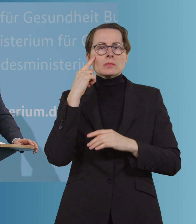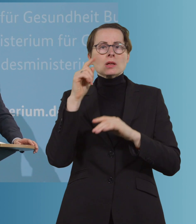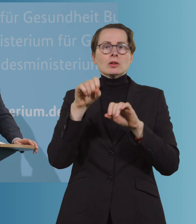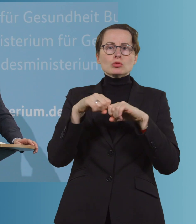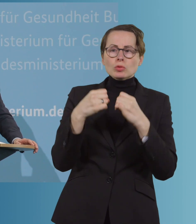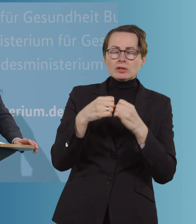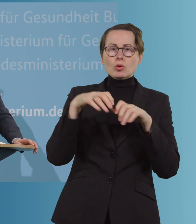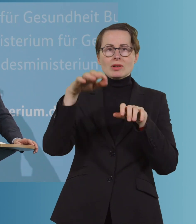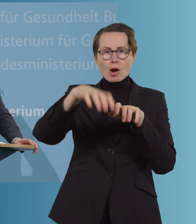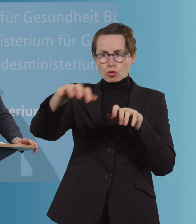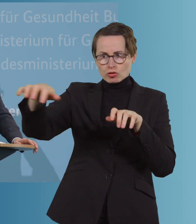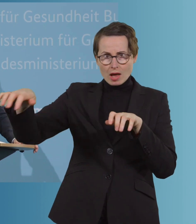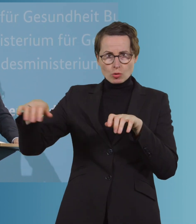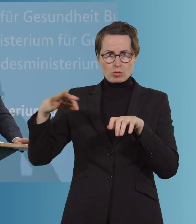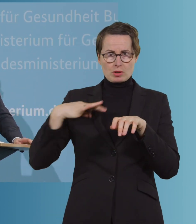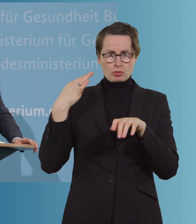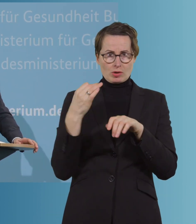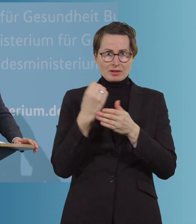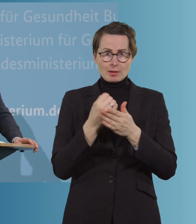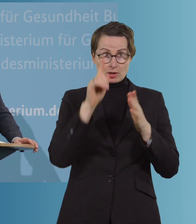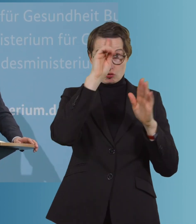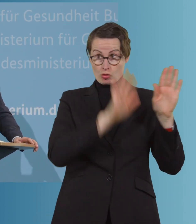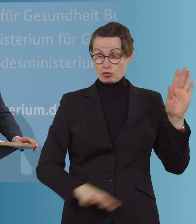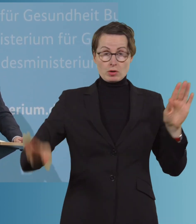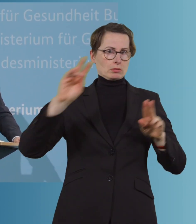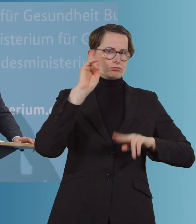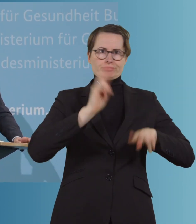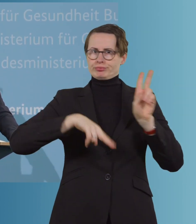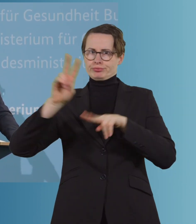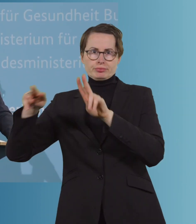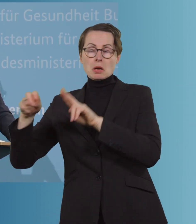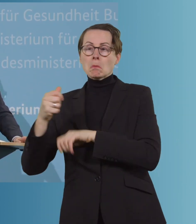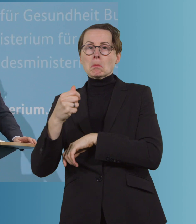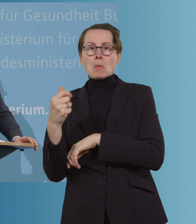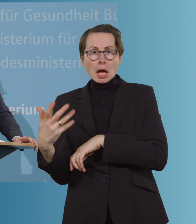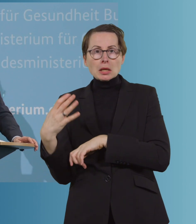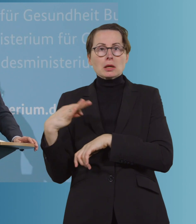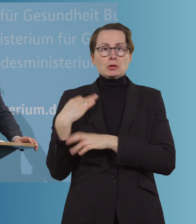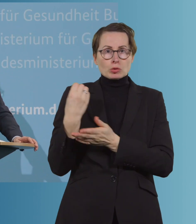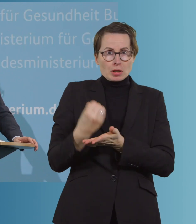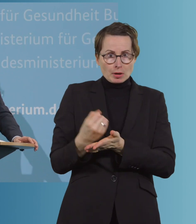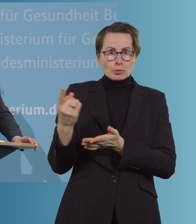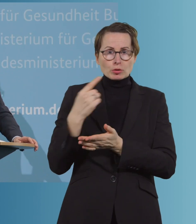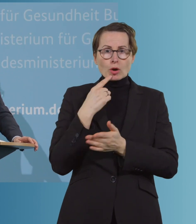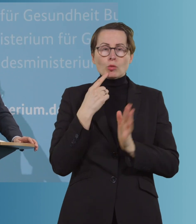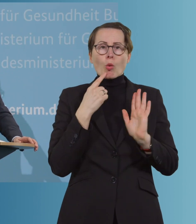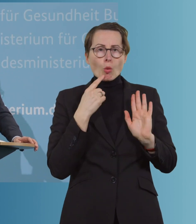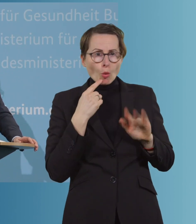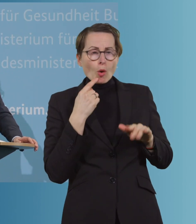Deutschland ist weiterhin unterschiedlich. Es gibt einige Gesundheitsämter, die sagen ja auch dieser Tage, sie würden auch deutlich über 50 pro 100.000